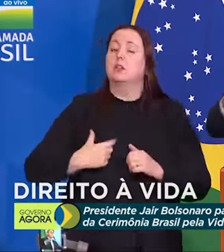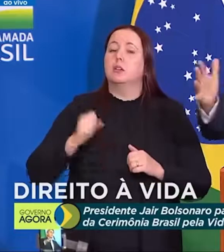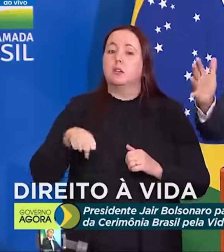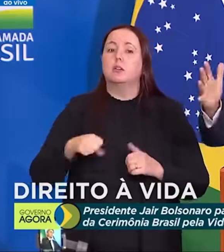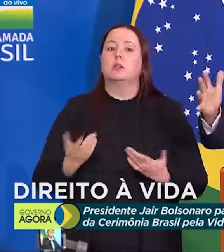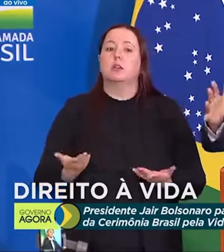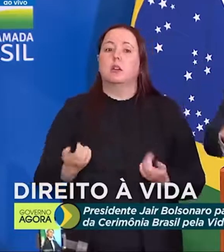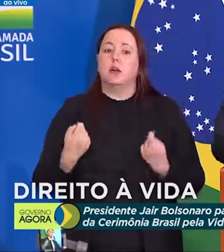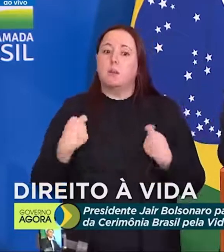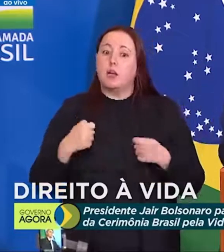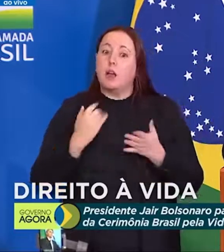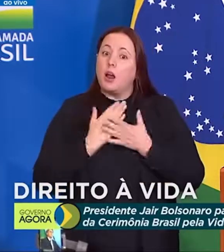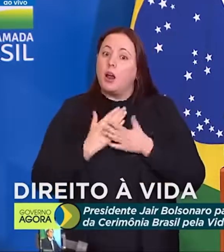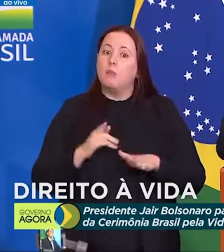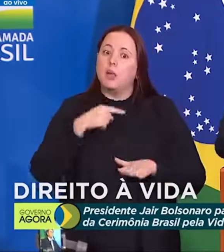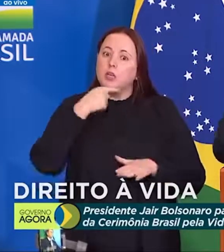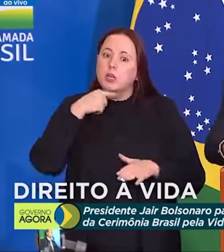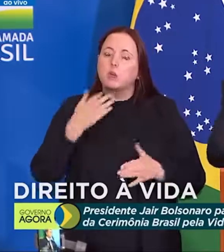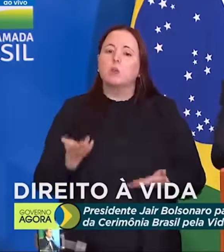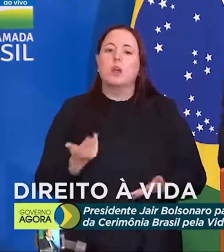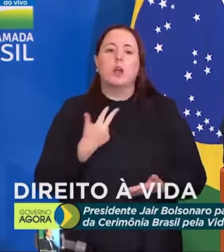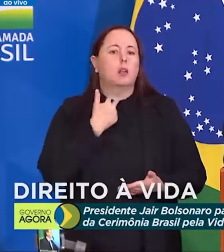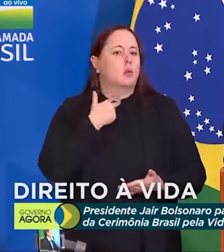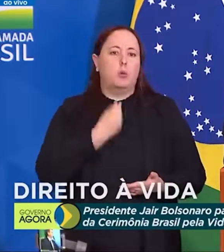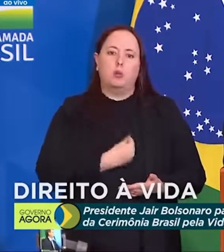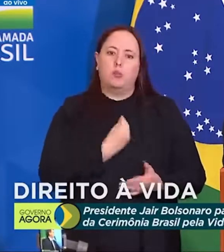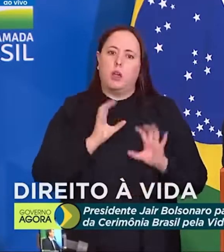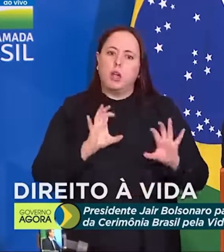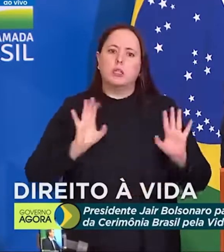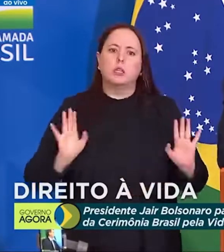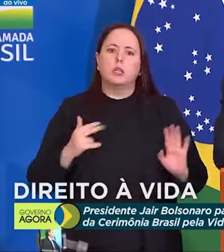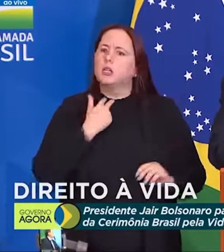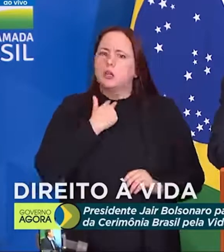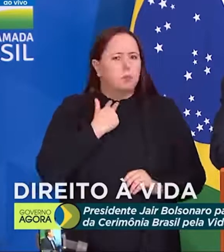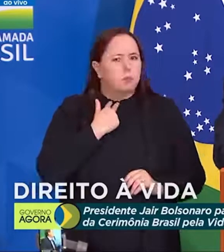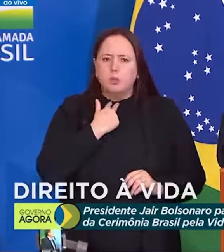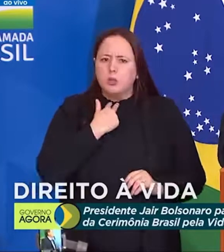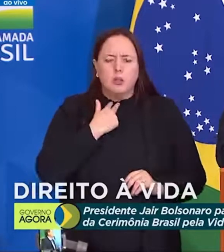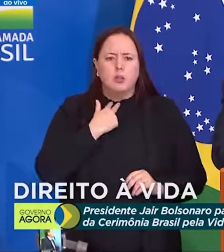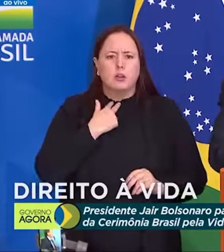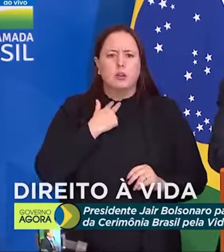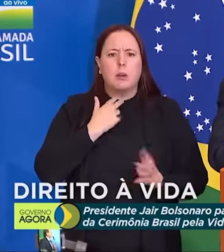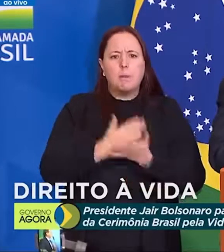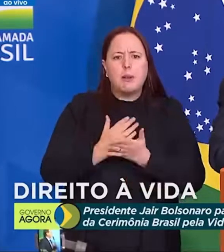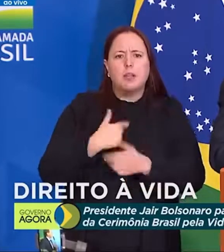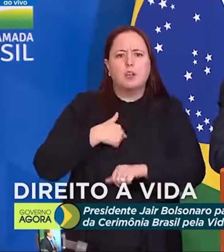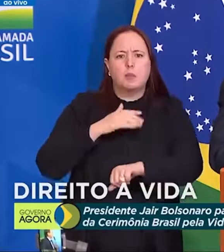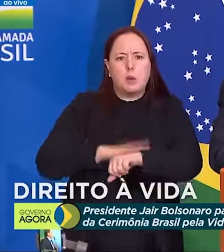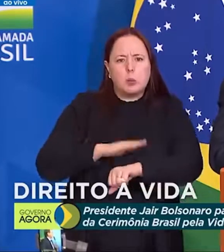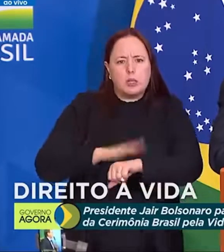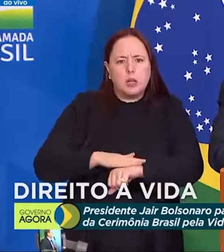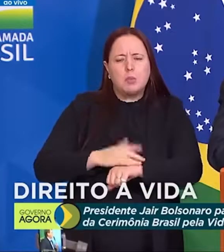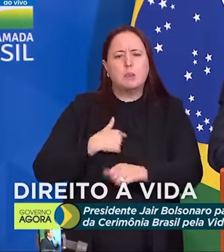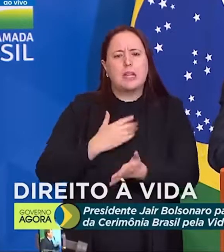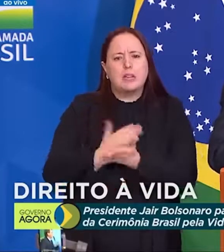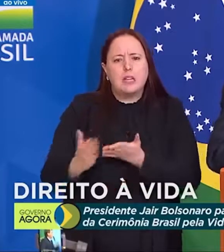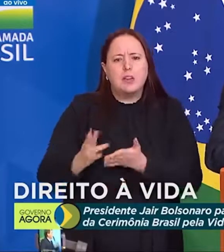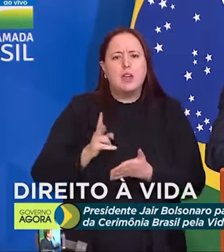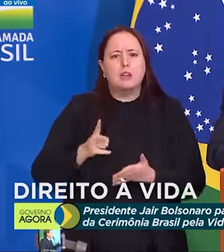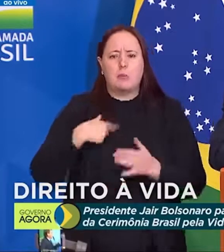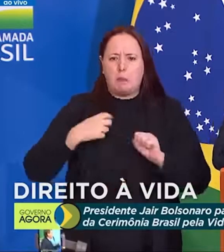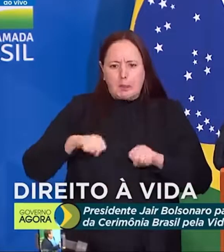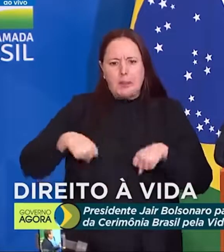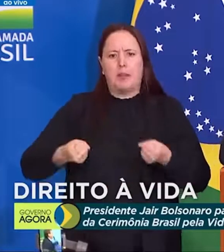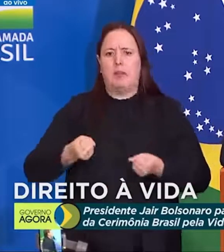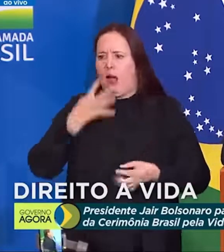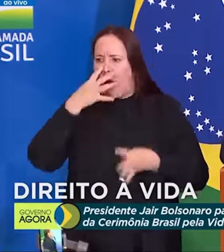dissipar essa nuvem da suspeição. Não podemos viver dessa maneira? Metade do meu tempo eu tomo para me defender